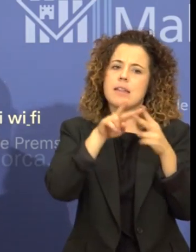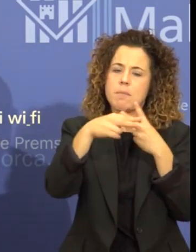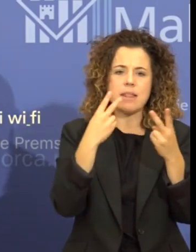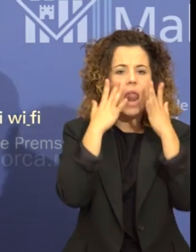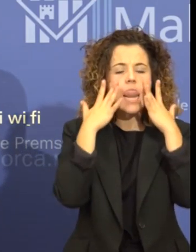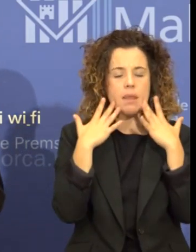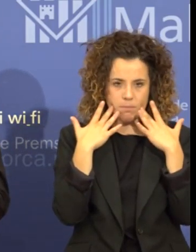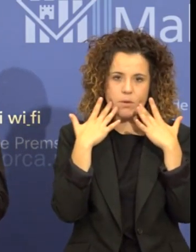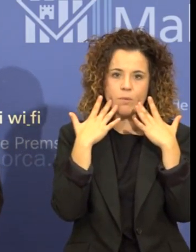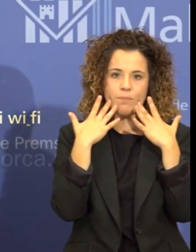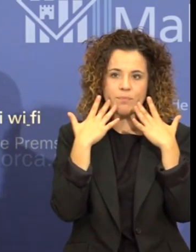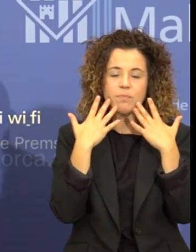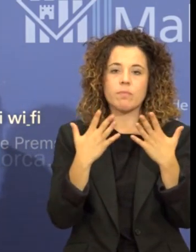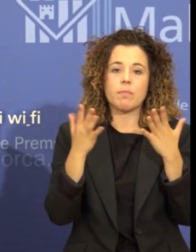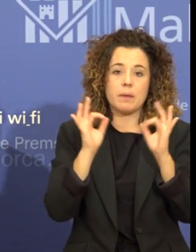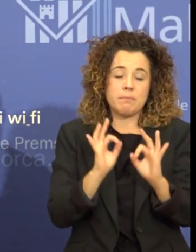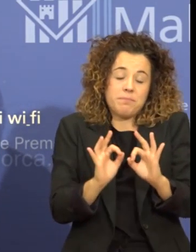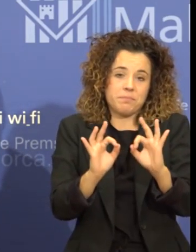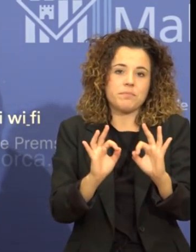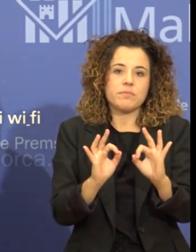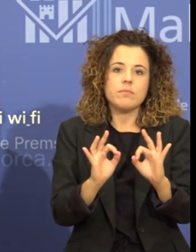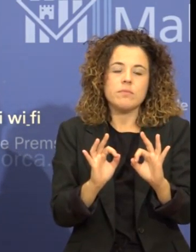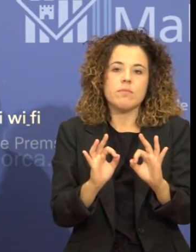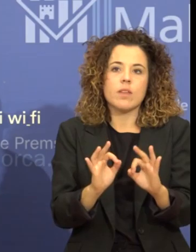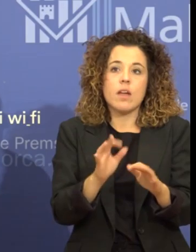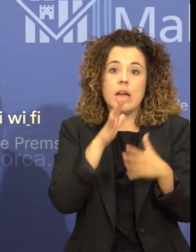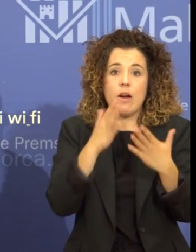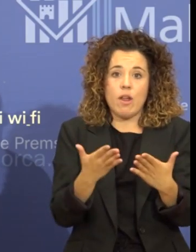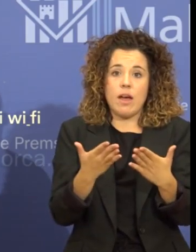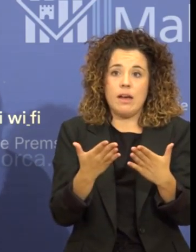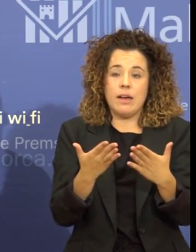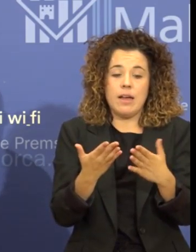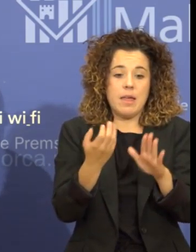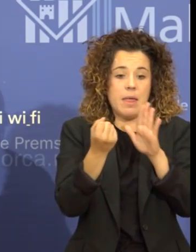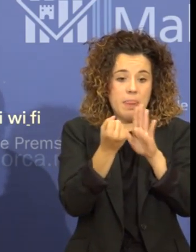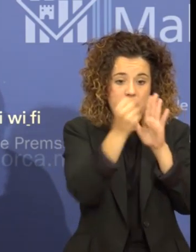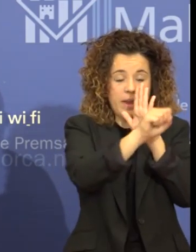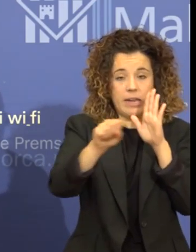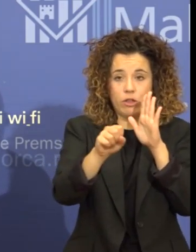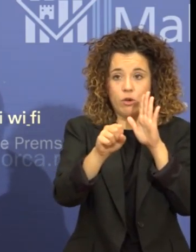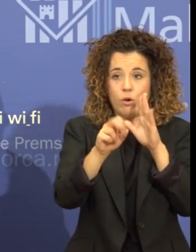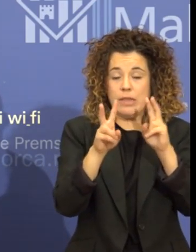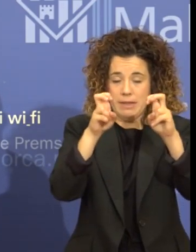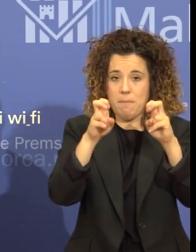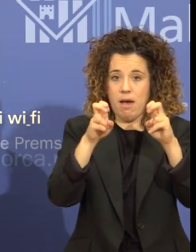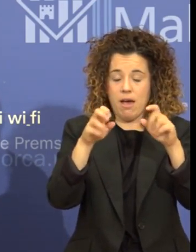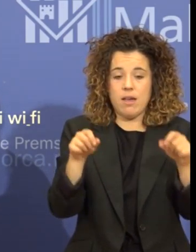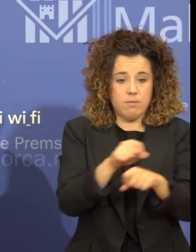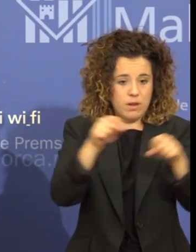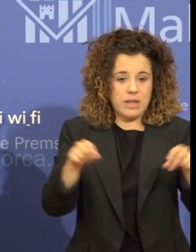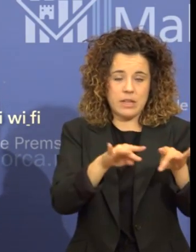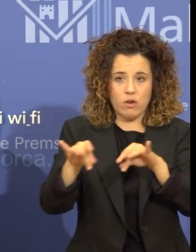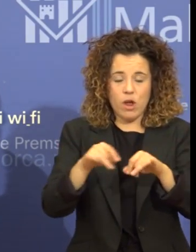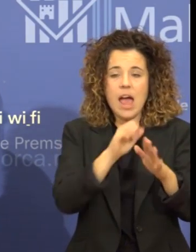i en aquest sentit vist com està definit el delicte contra l'ordenació del territori en el Codi Penal l'article